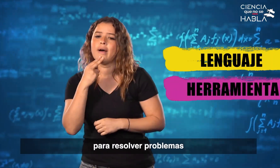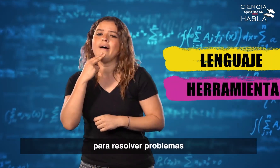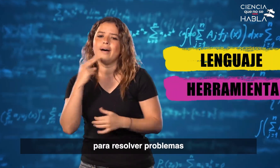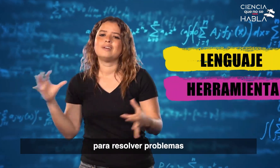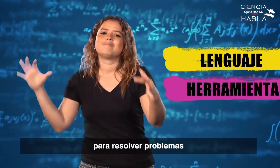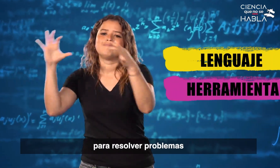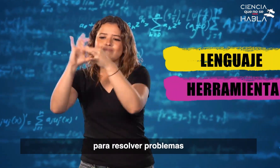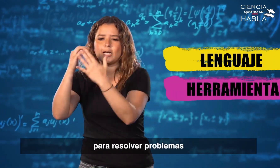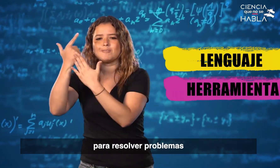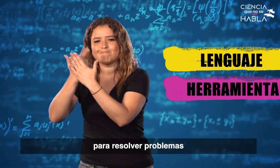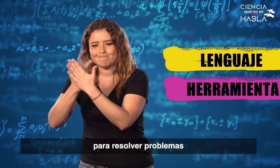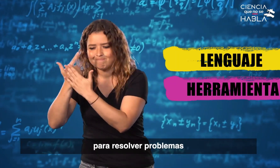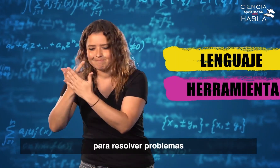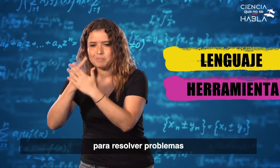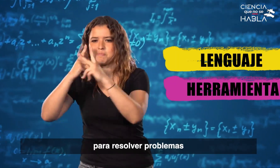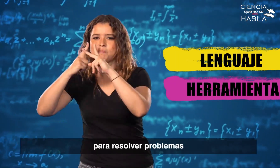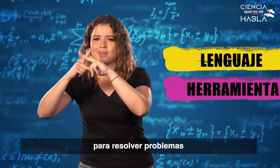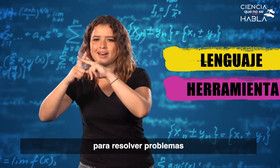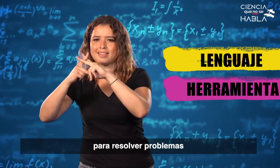resolver problemas.